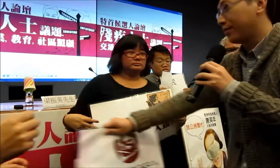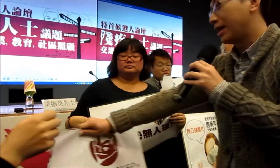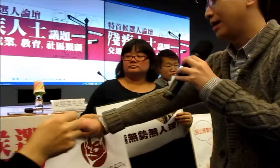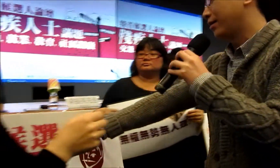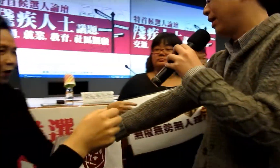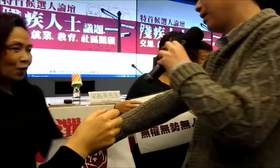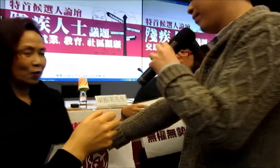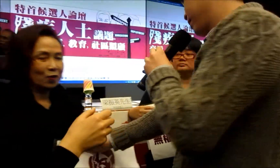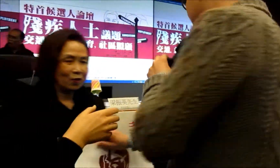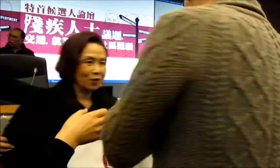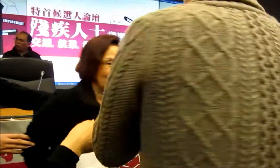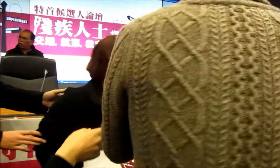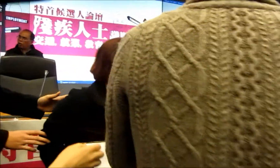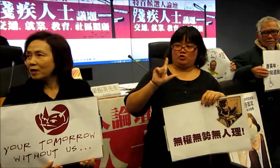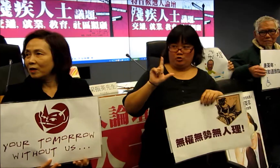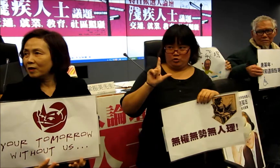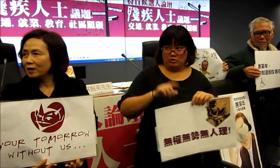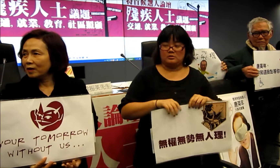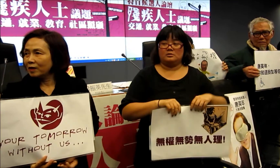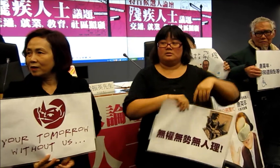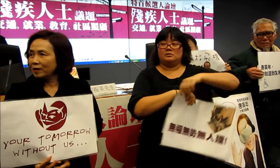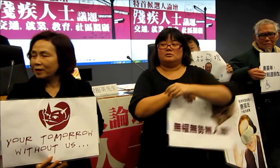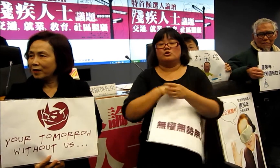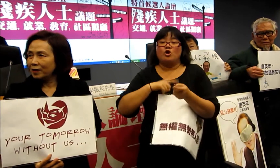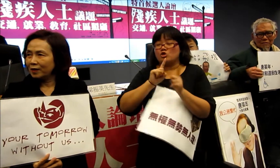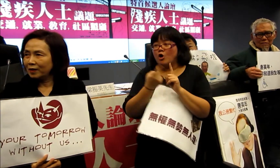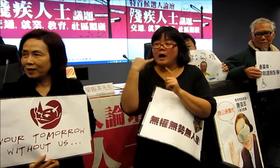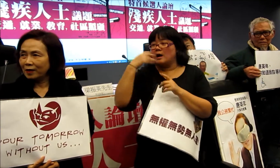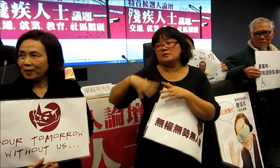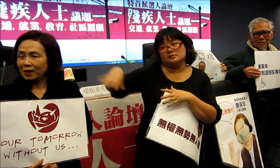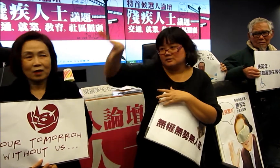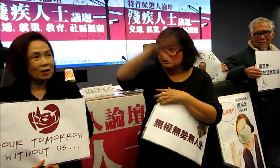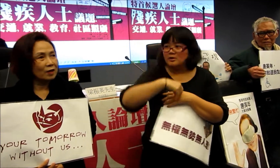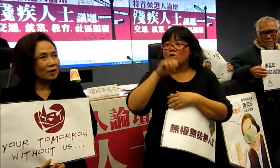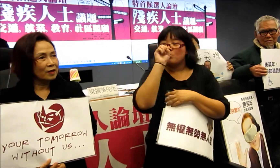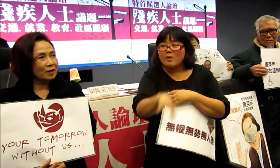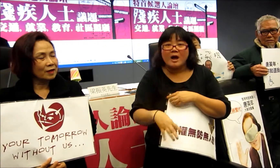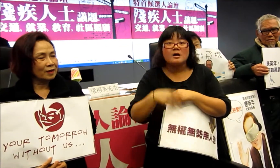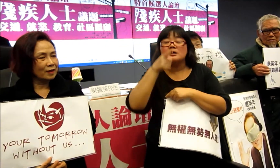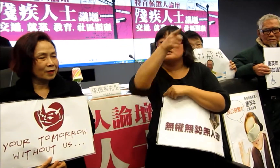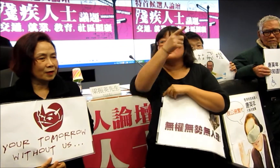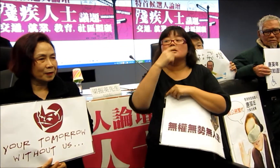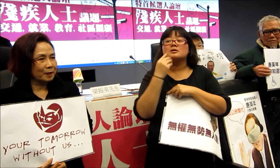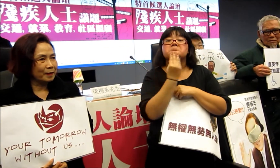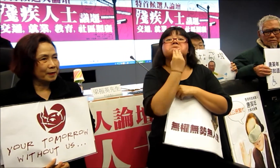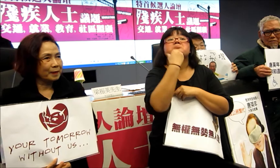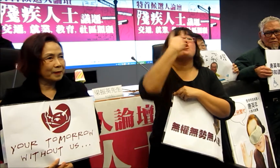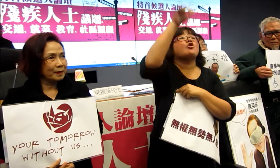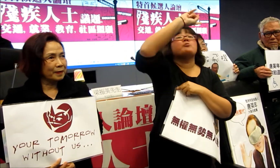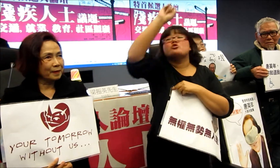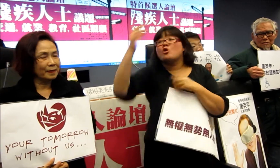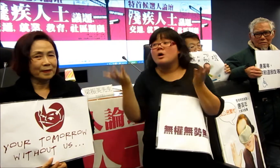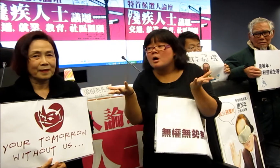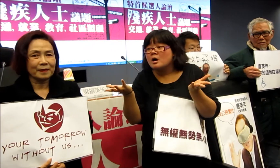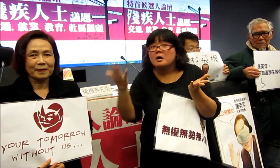先生拿著心意卡在那裡我們來做那些做那些我們去代表呢我們來做那那